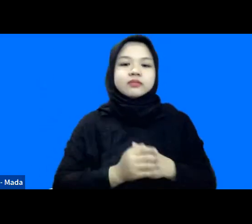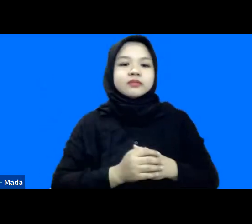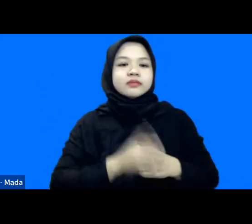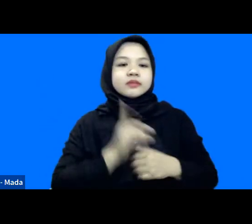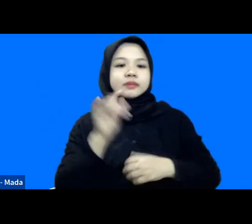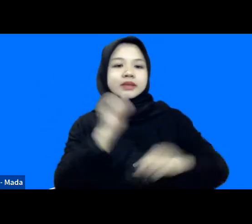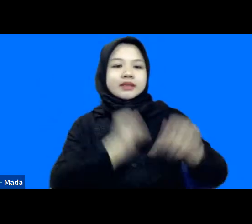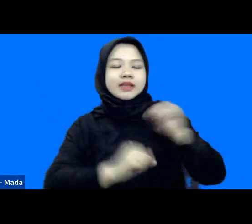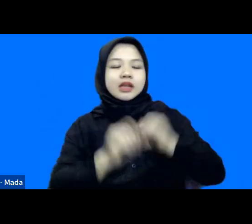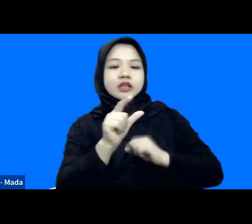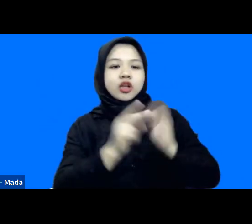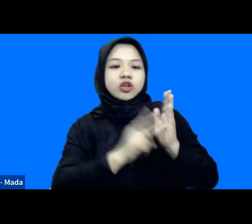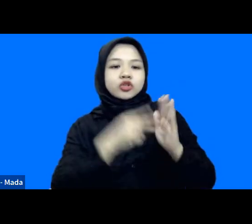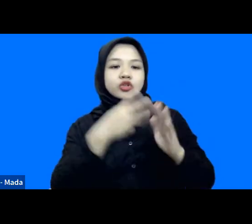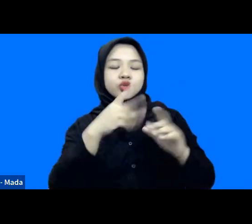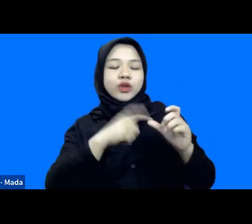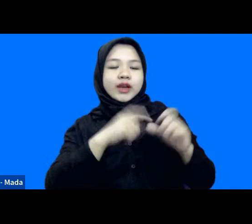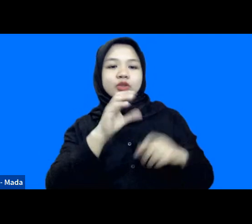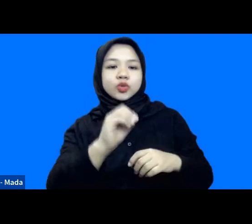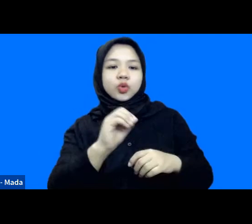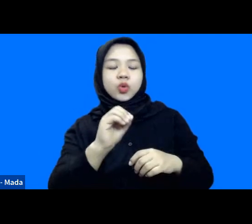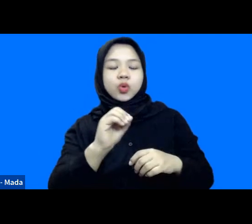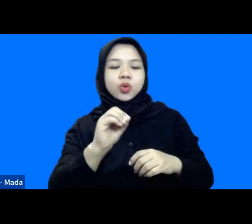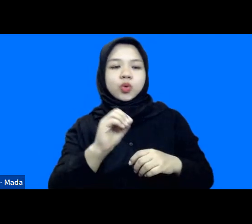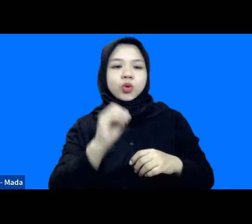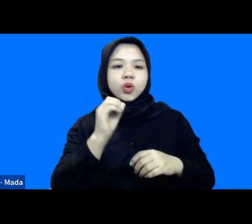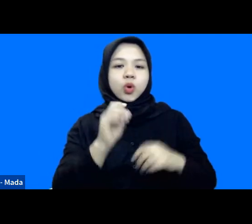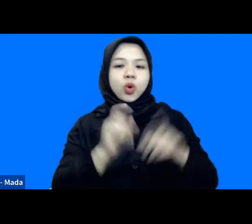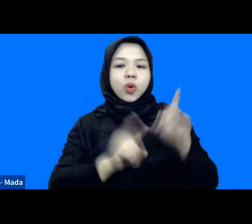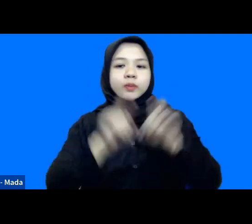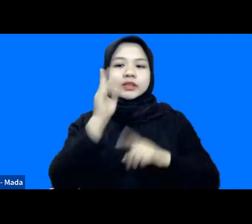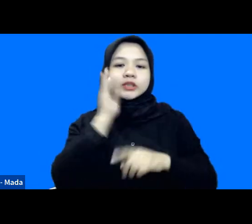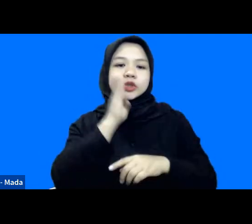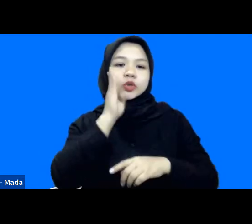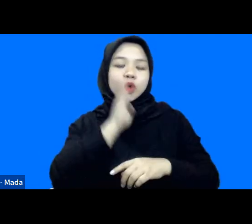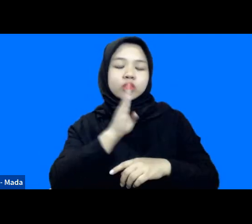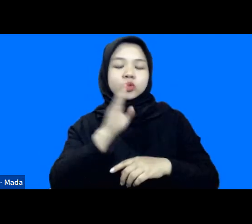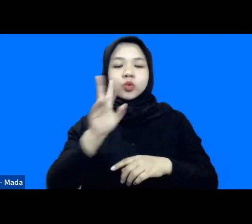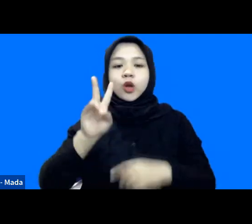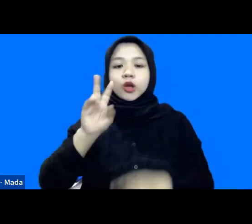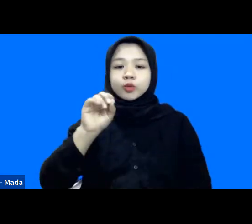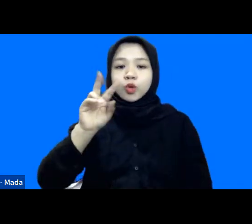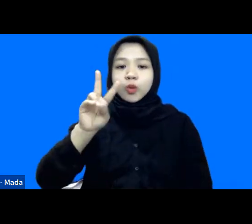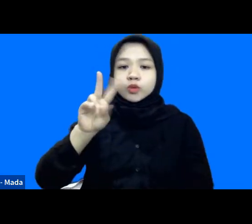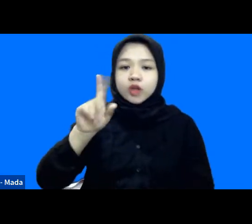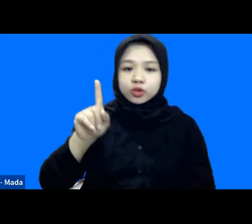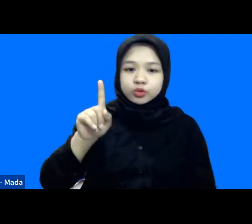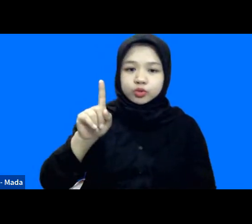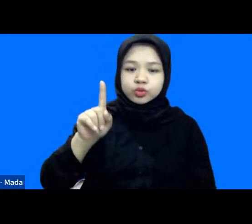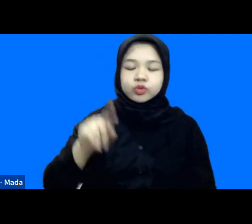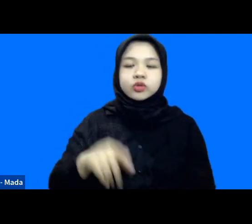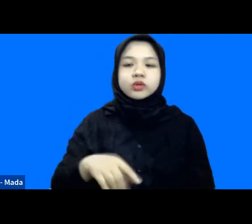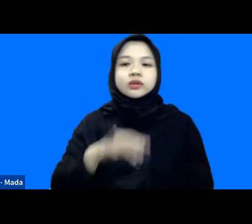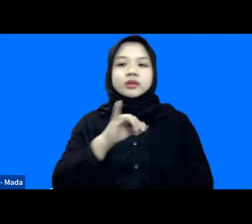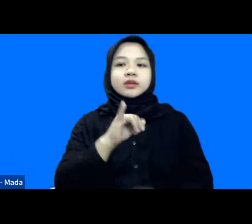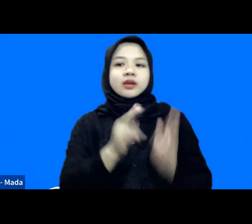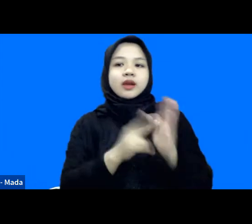UNESCO Indian Ocean Youth Short Video Competition 2021 kemudian juga Inaris